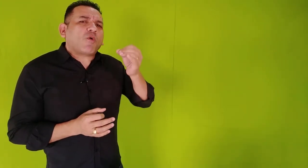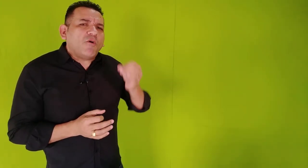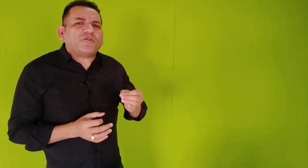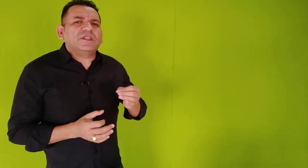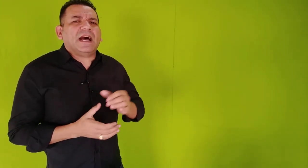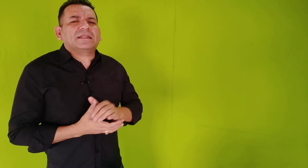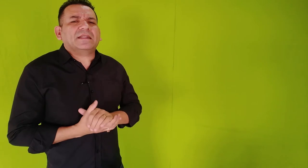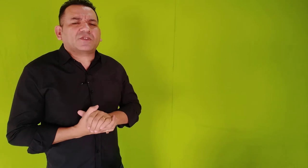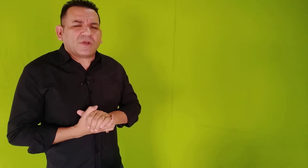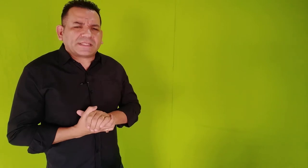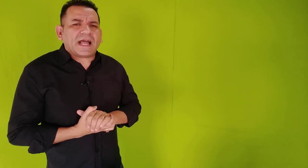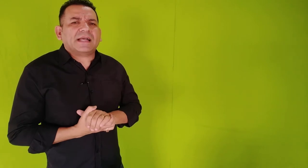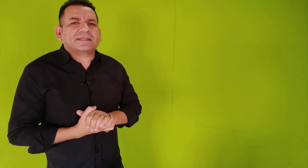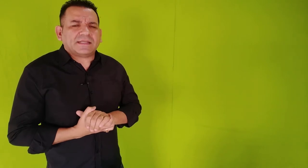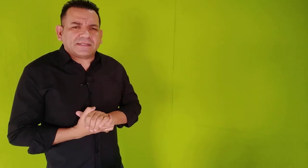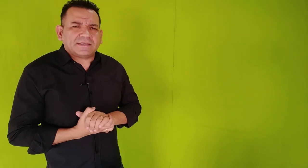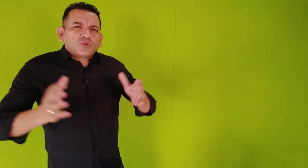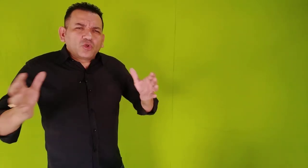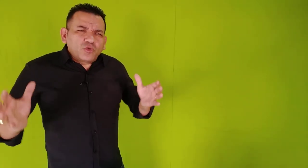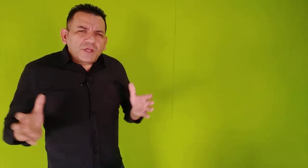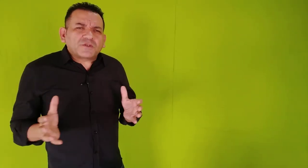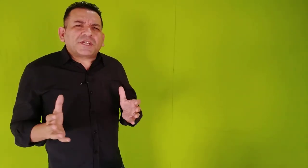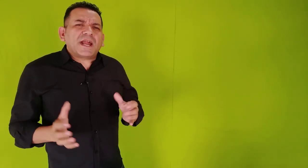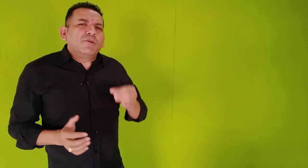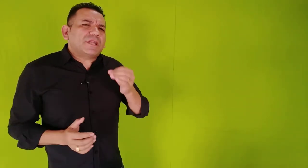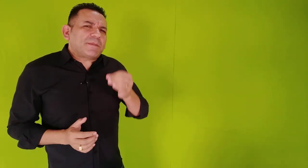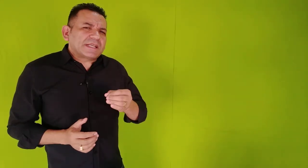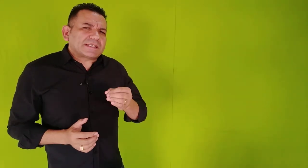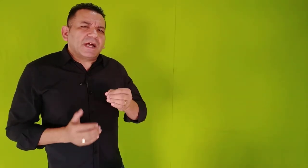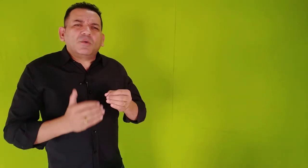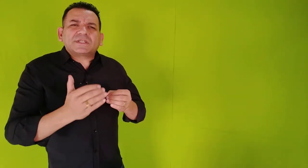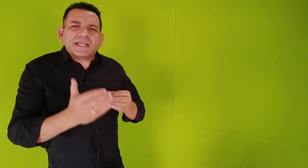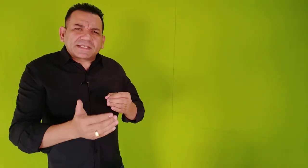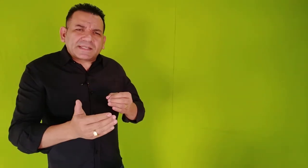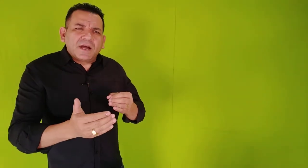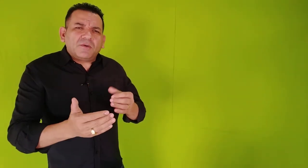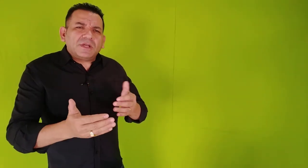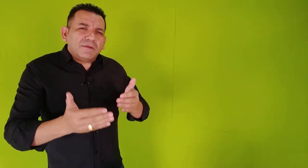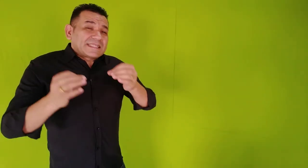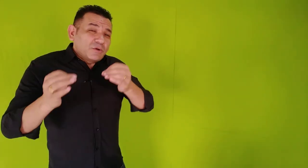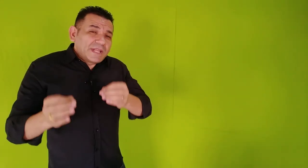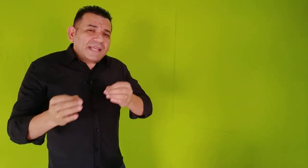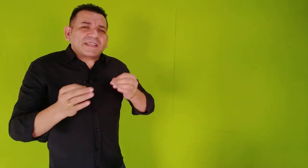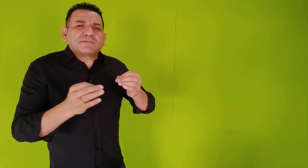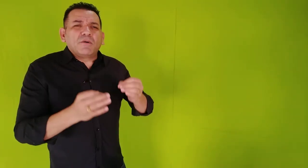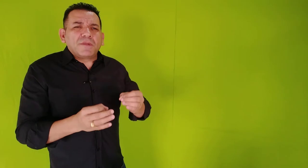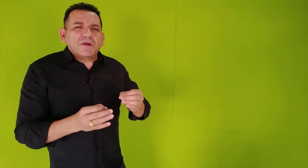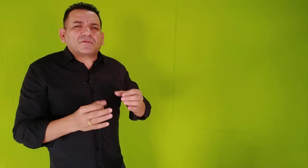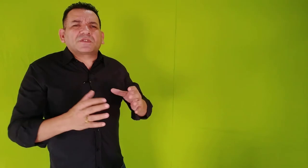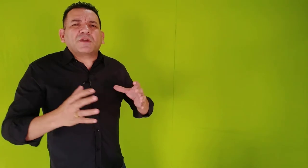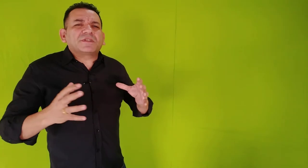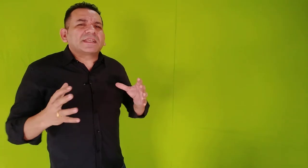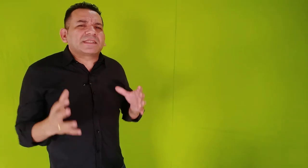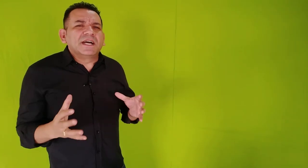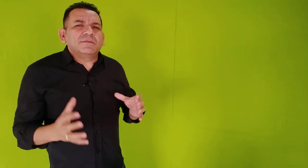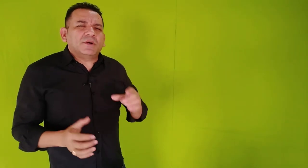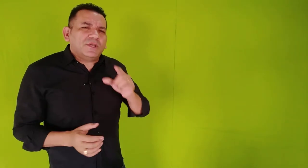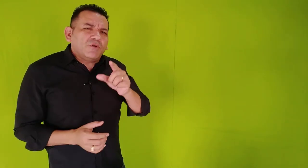confinadas nas suas casas. Tudo isso gera muita pressão, tensão e são nesses momentos que o desânimo e o